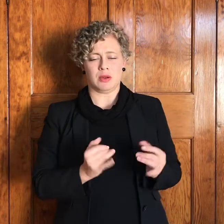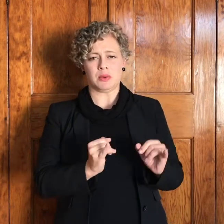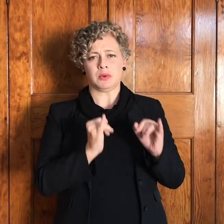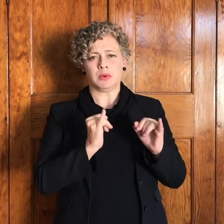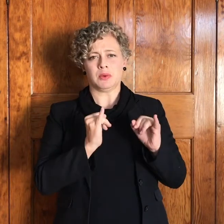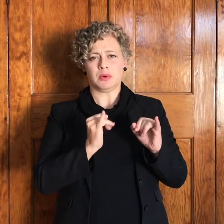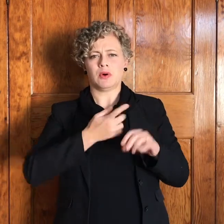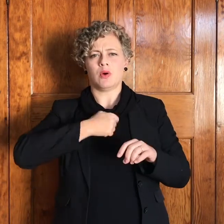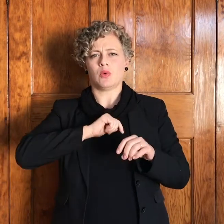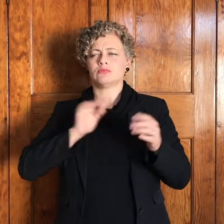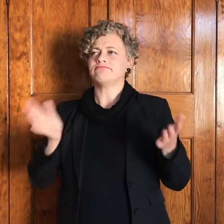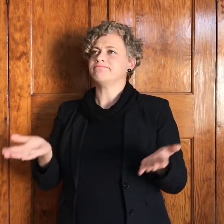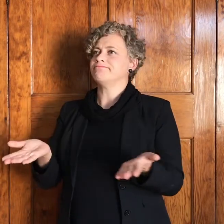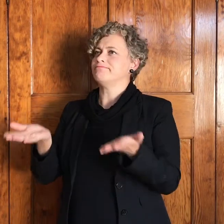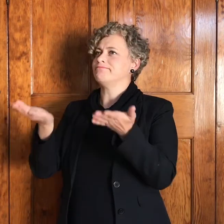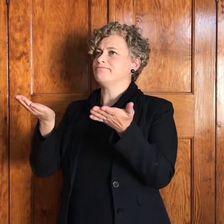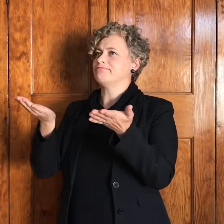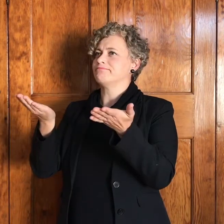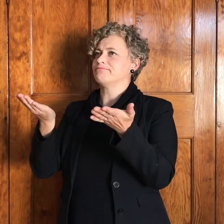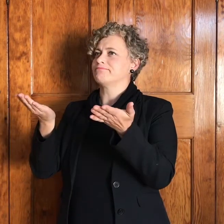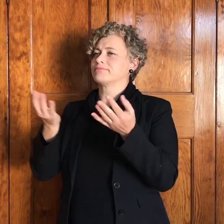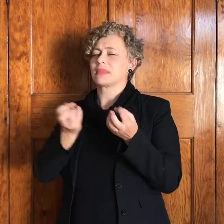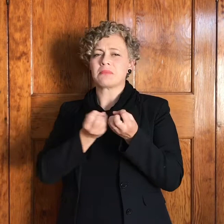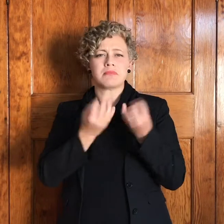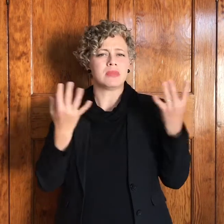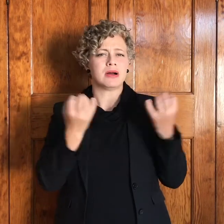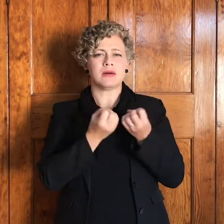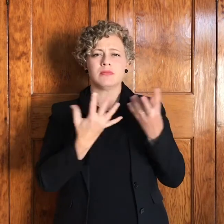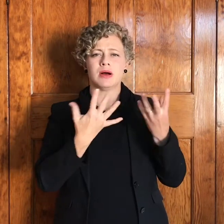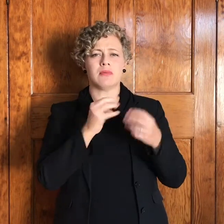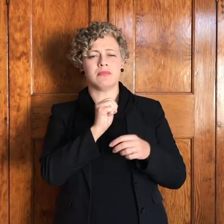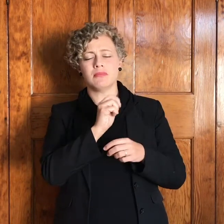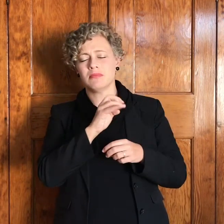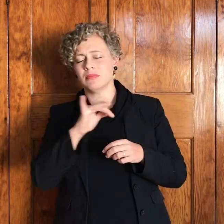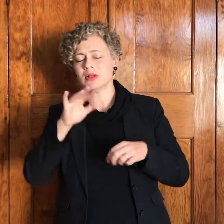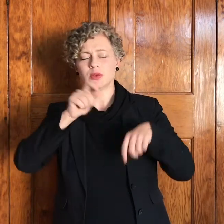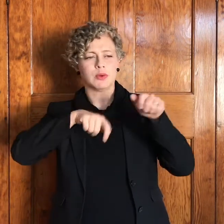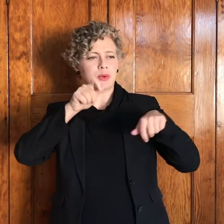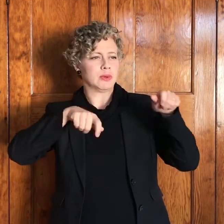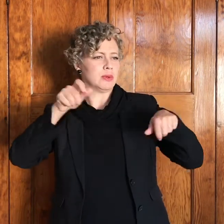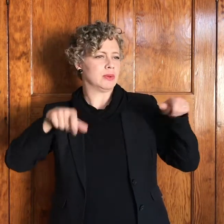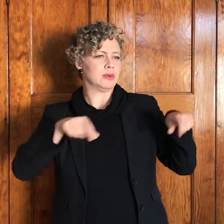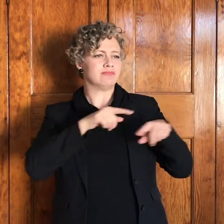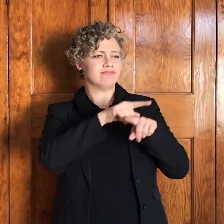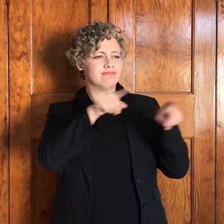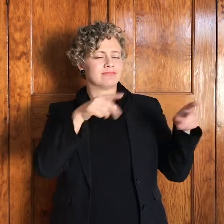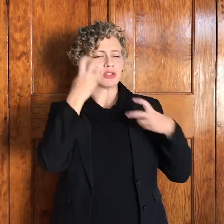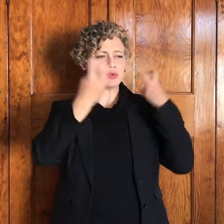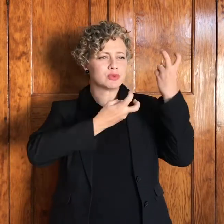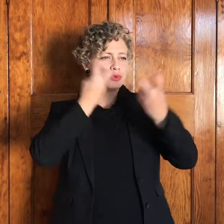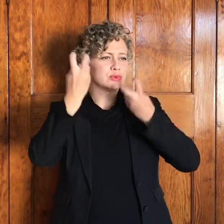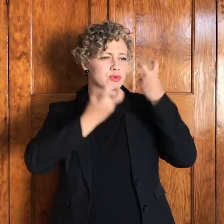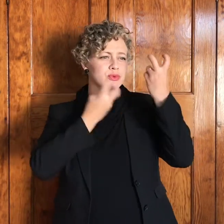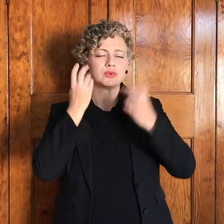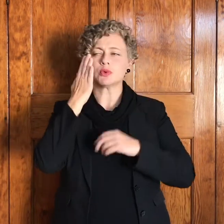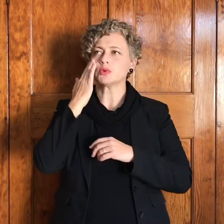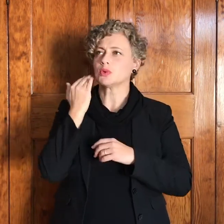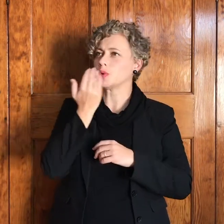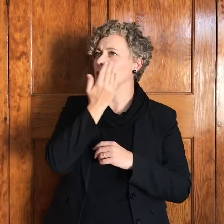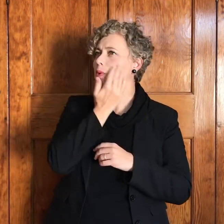die strijd van miljoene mense wat soek na raad en troos. ons vraag U troos en sien.